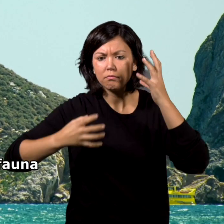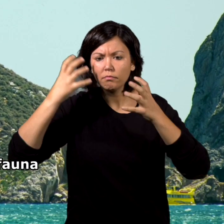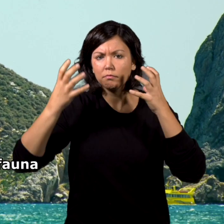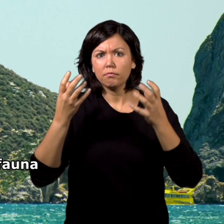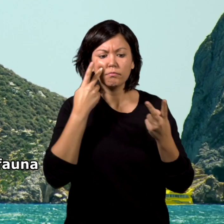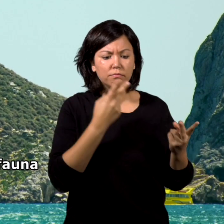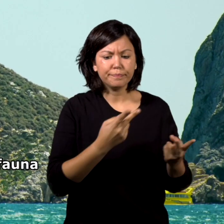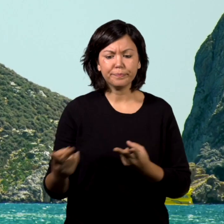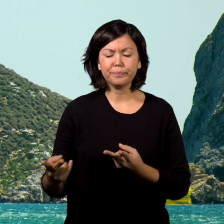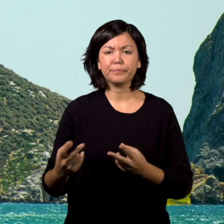de sus aguas.